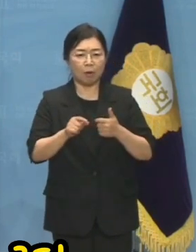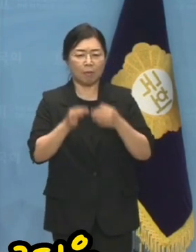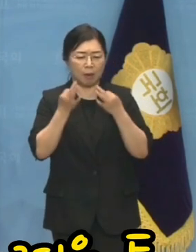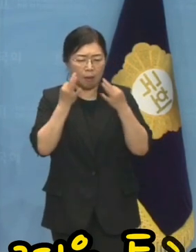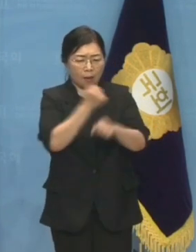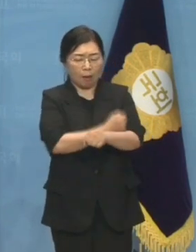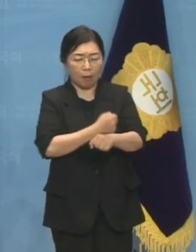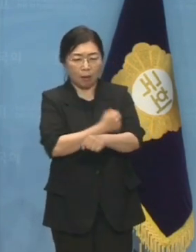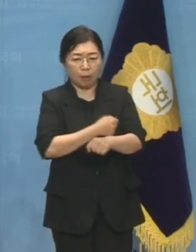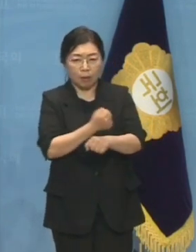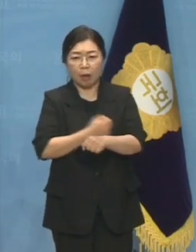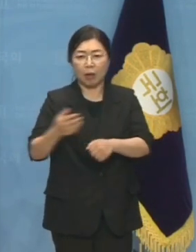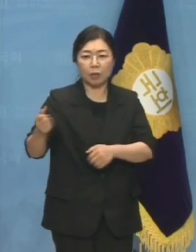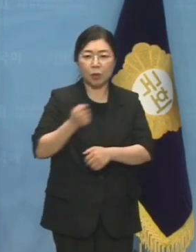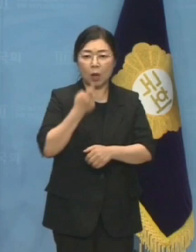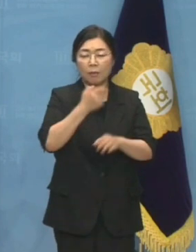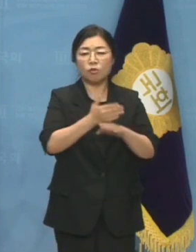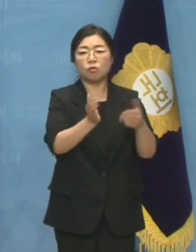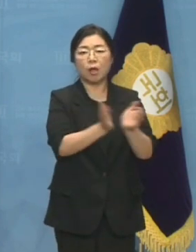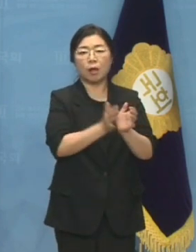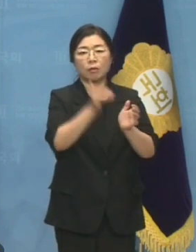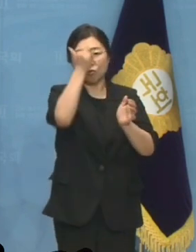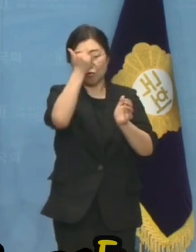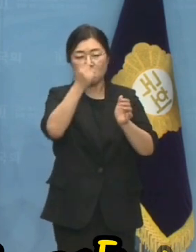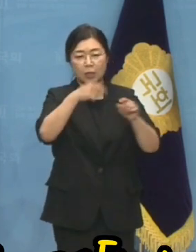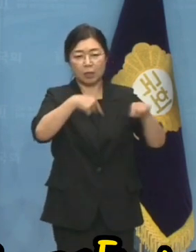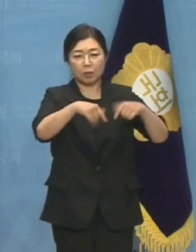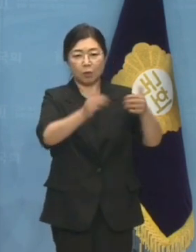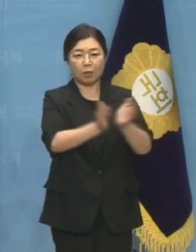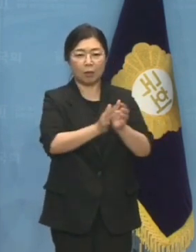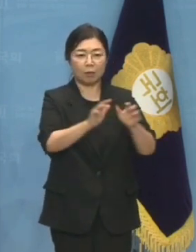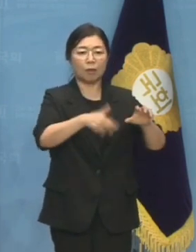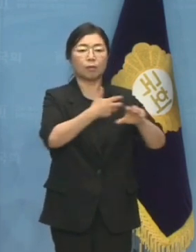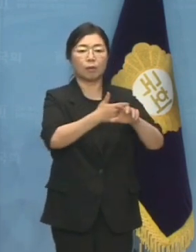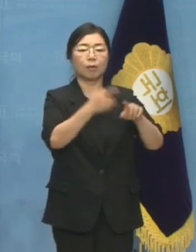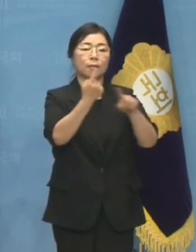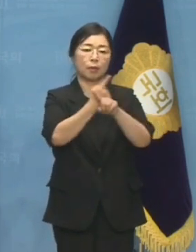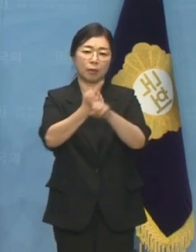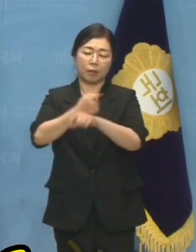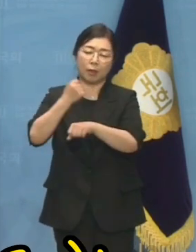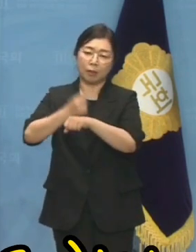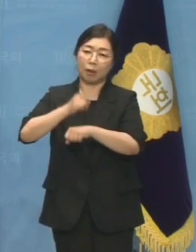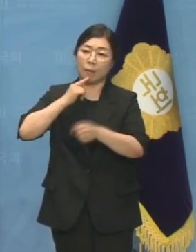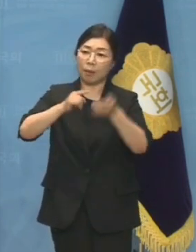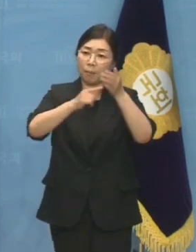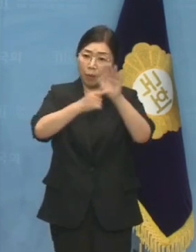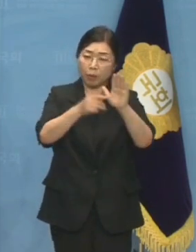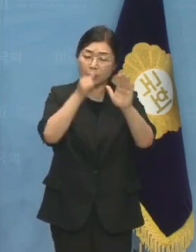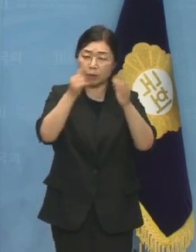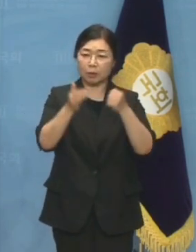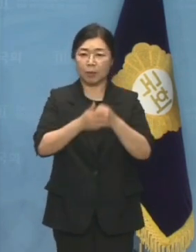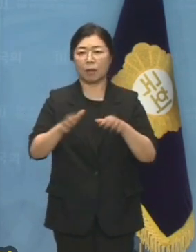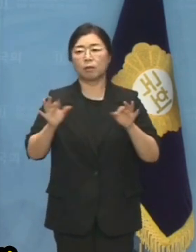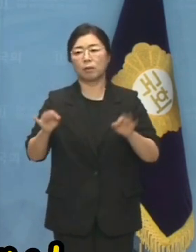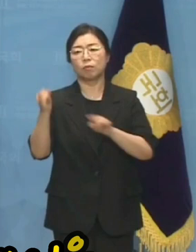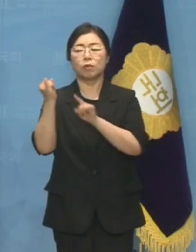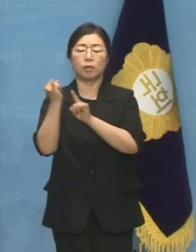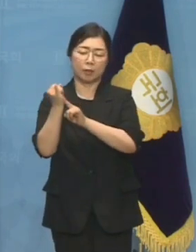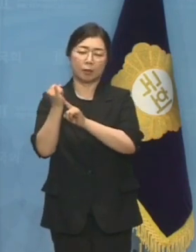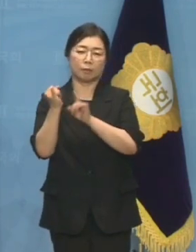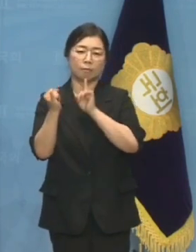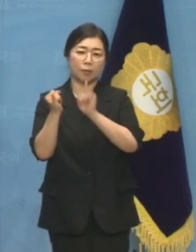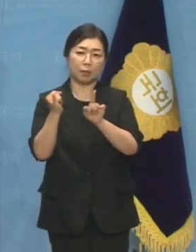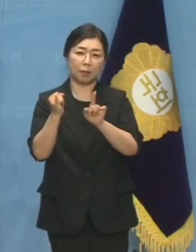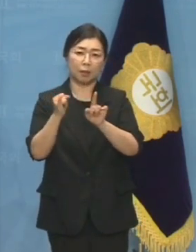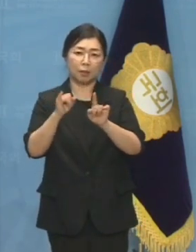감는 노력을 통해 민주당을 윤리정당으로 거듭나게 하겠다고 하니 김 위원장의 혁신을